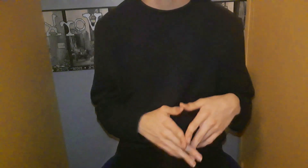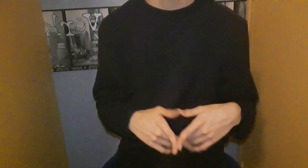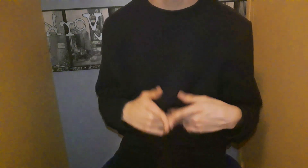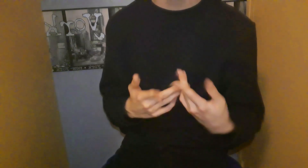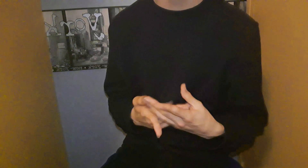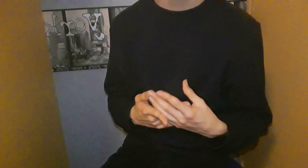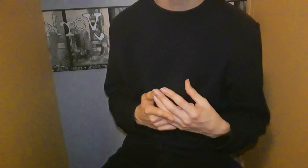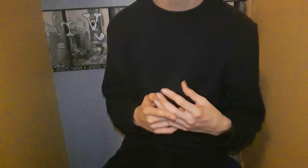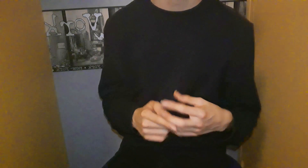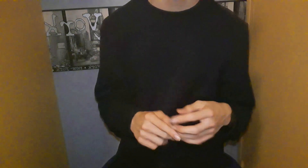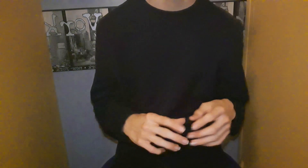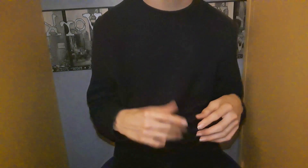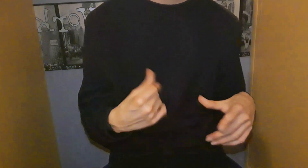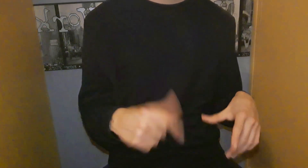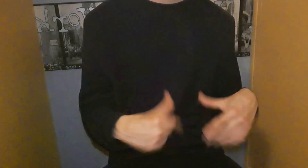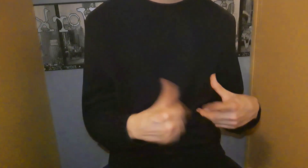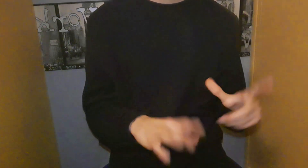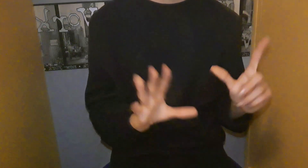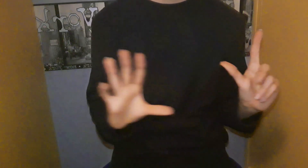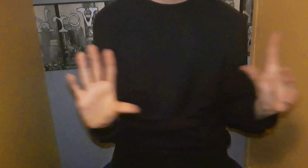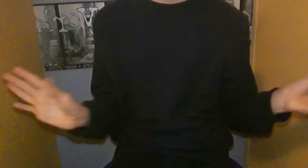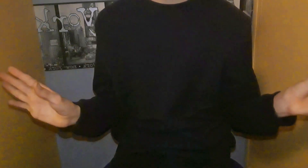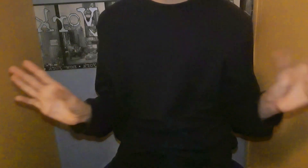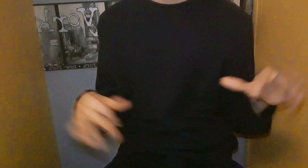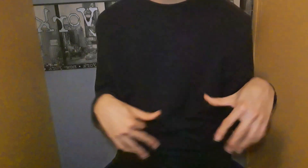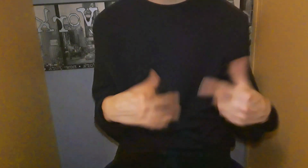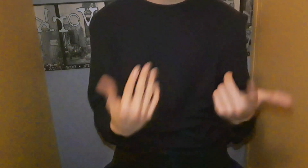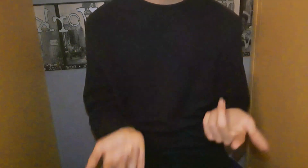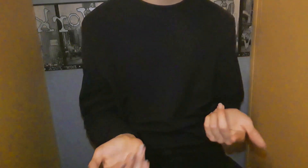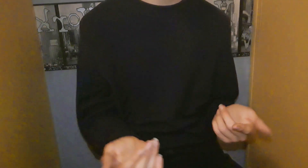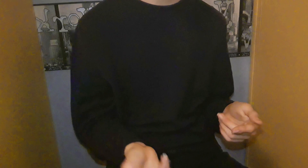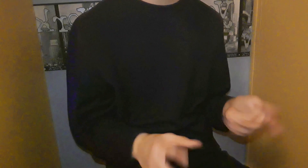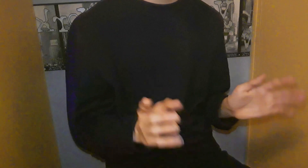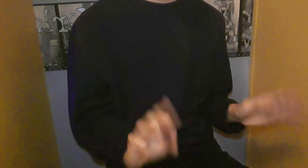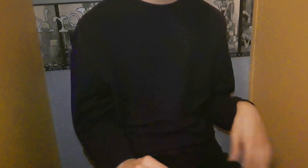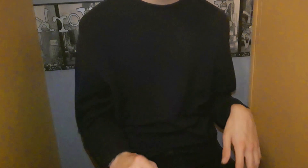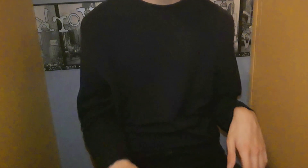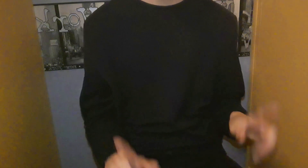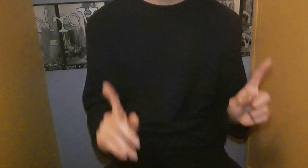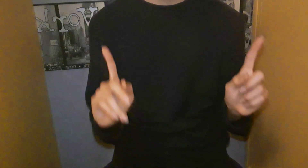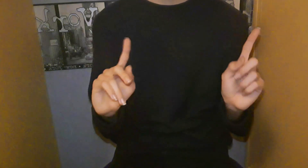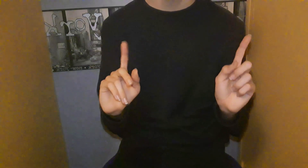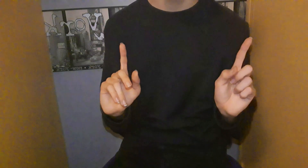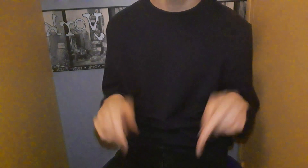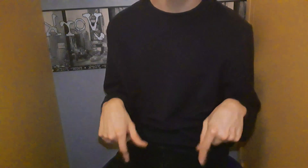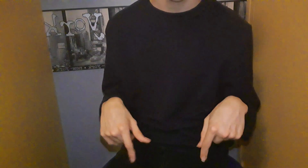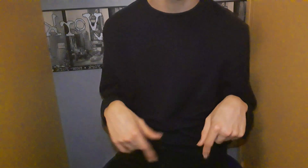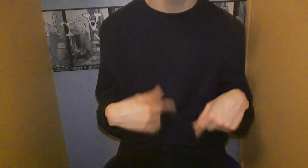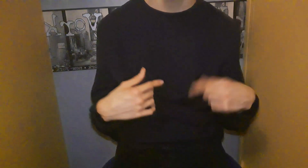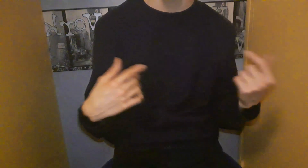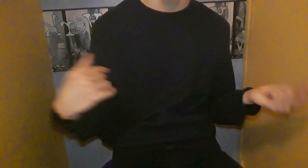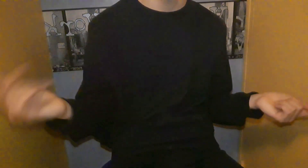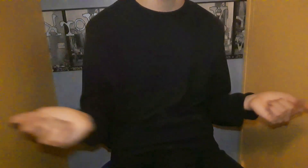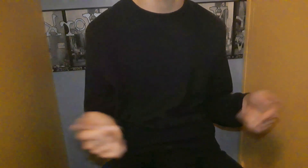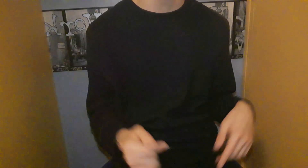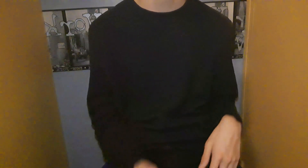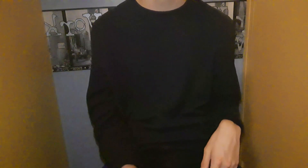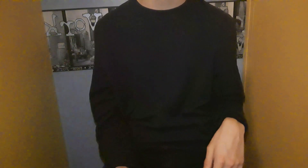Vous pouvez aussi me dire Laquelle des 2 parties Que vous avez préféré Les 10 choses que j'aime Ou les 10 choses que je déteste Enfin voilà Du coup j'espère que cette vidéo Vous aura plu Et je vous dis à très bientôt Pour une prochaine